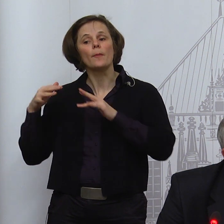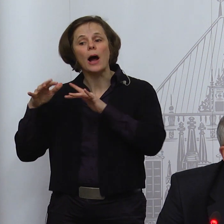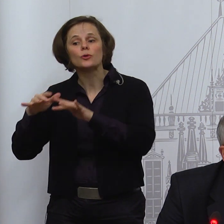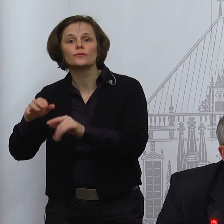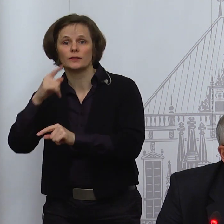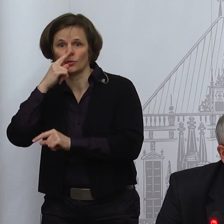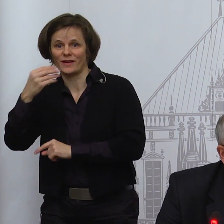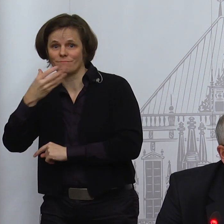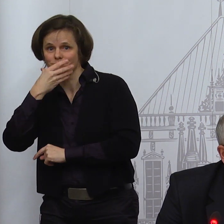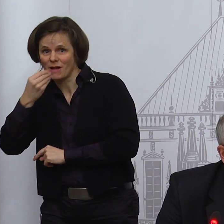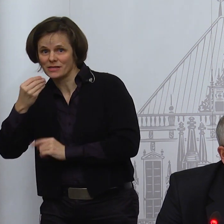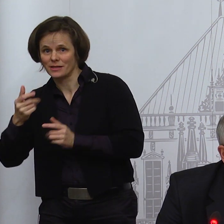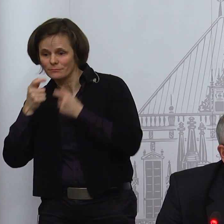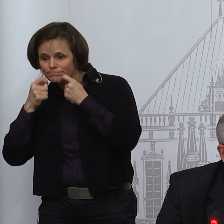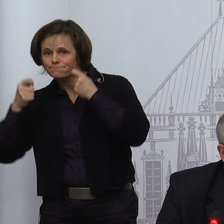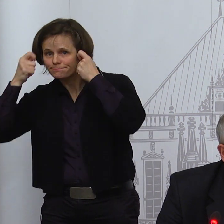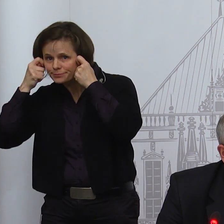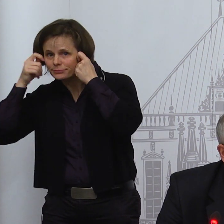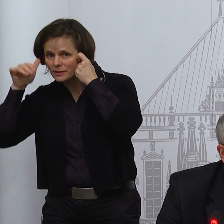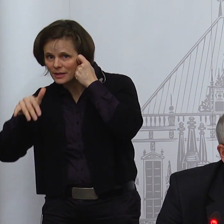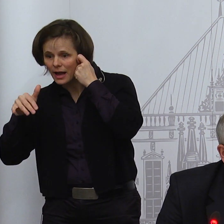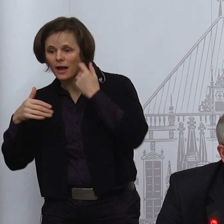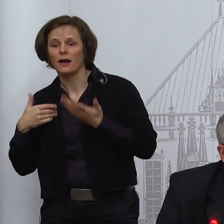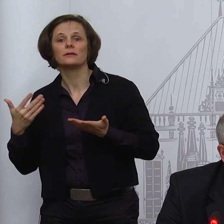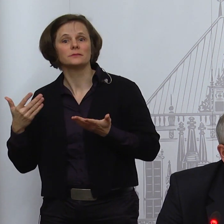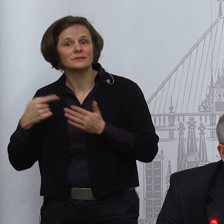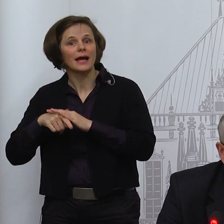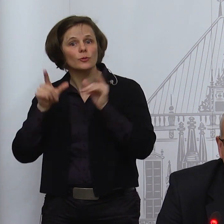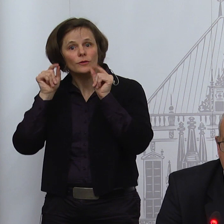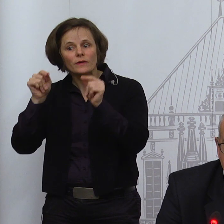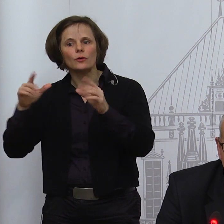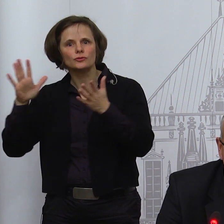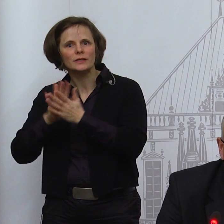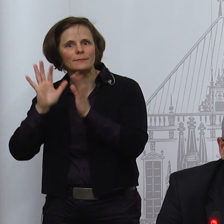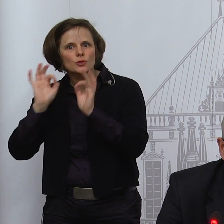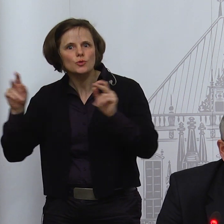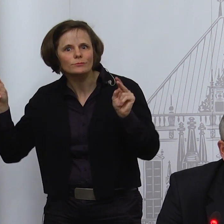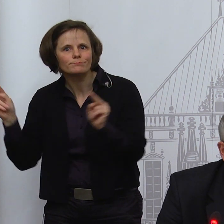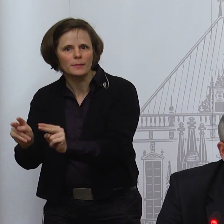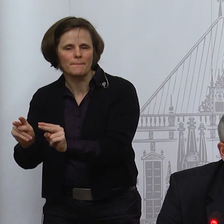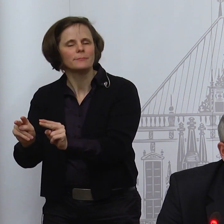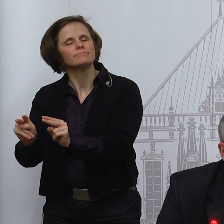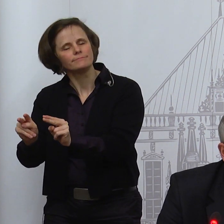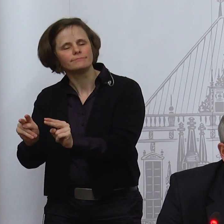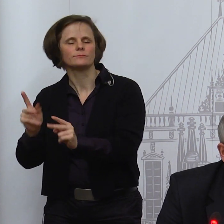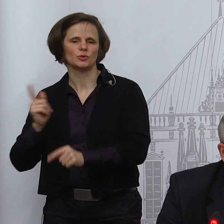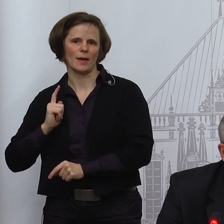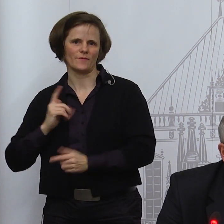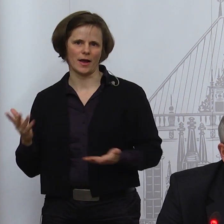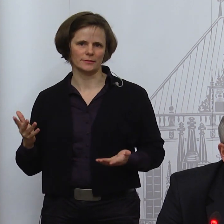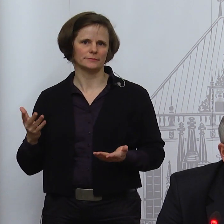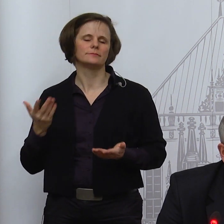Ruhe beraten und werden dann eine Entscheidung treffen, die dann natürlich auch in der Bürgerschaft diskutiert werden wird.